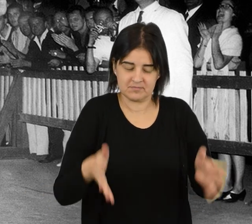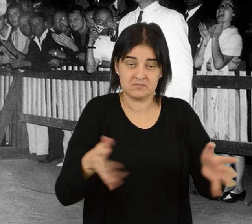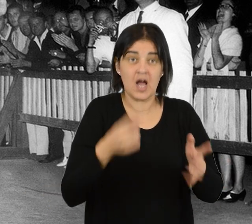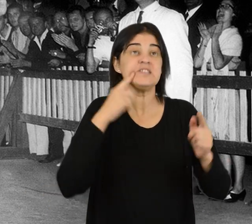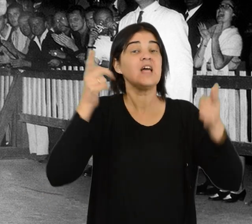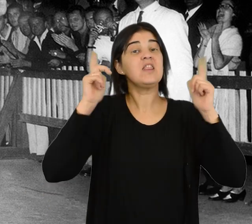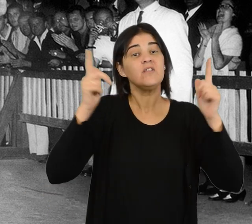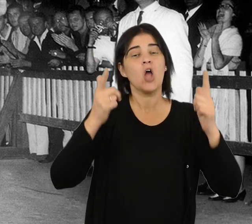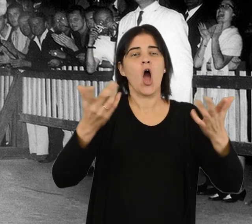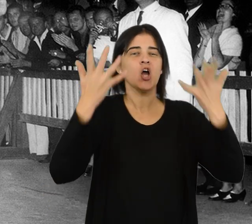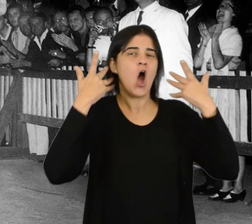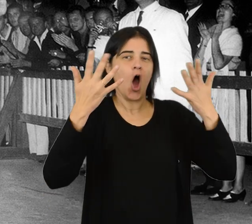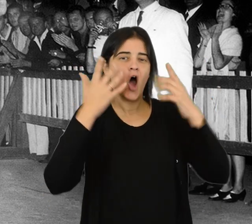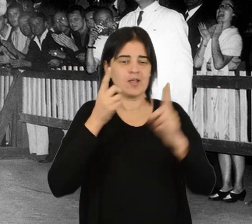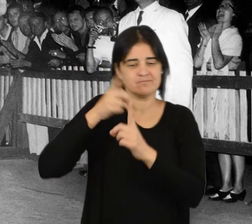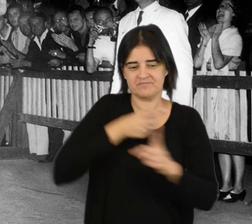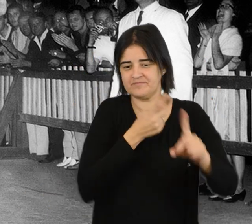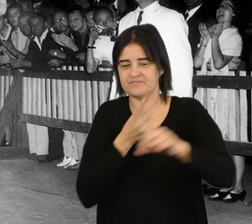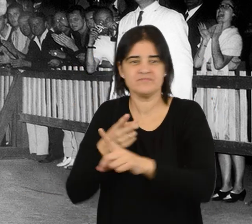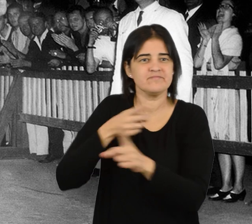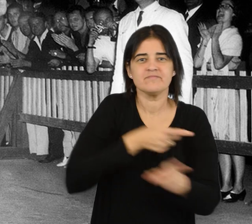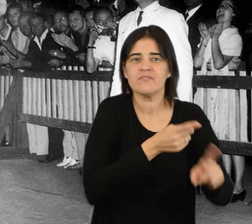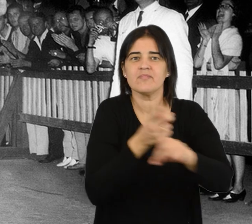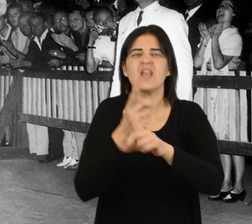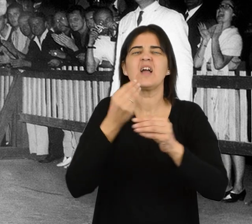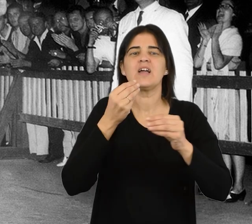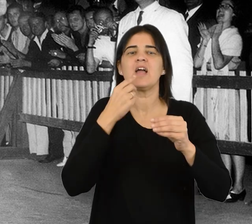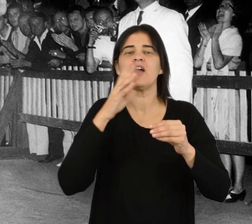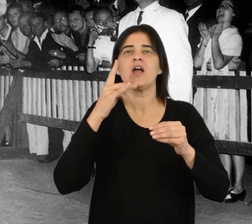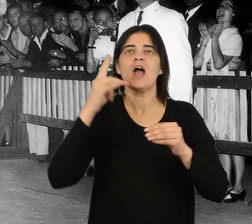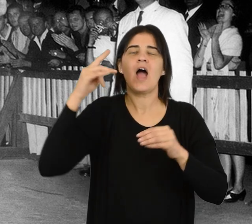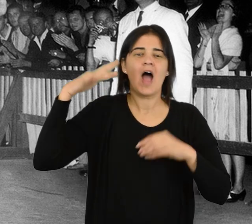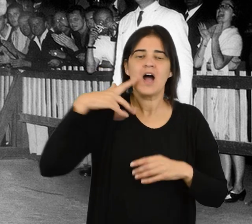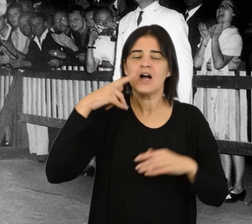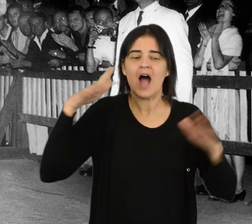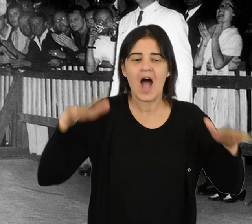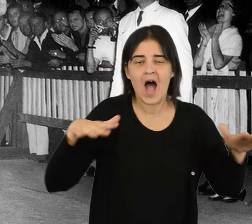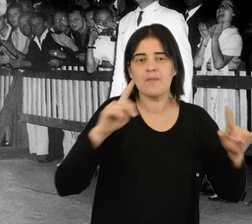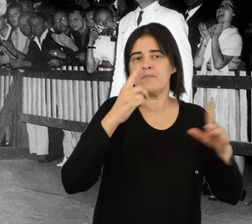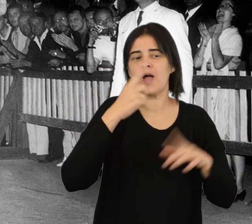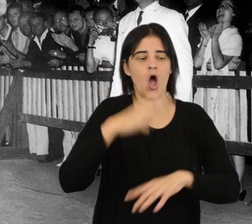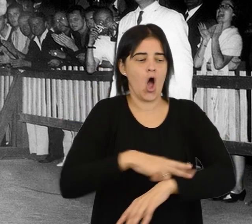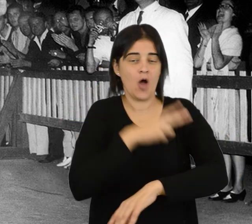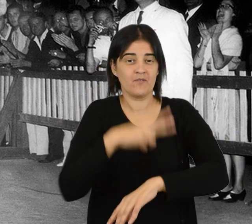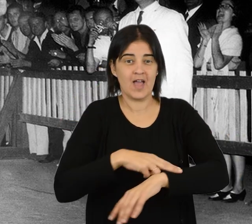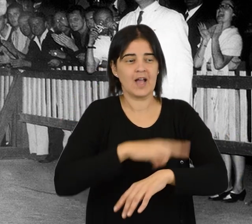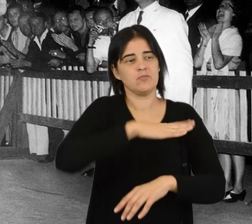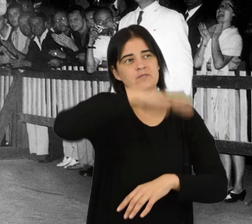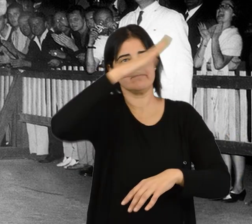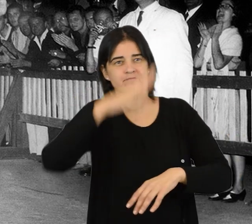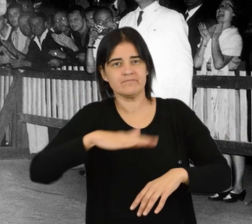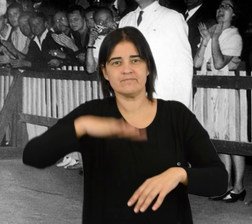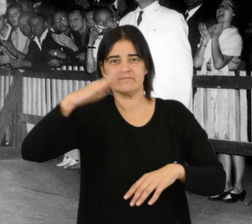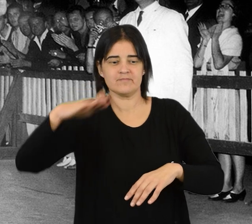Se divertía corriendo y persiguiendo animosamente aves y ovejas por la llanura y las